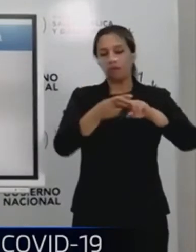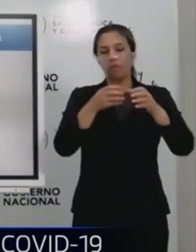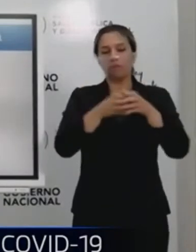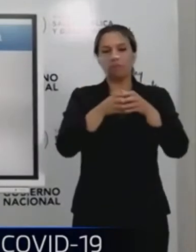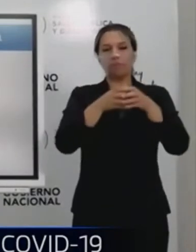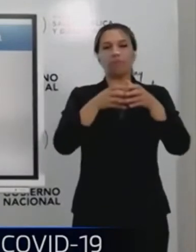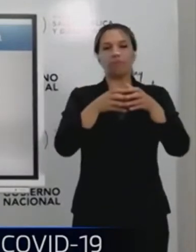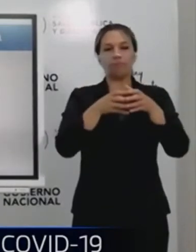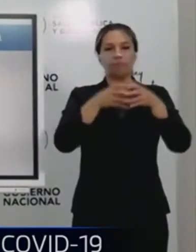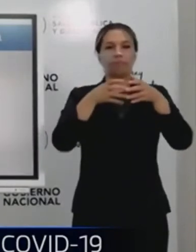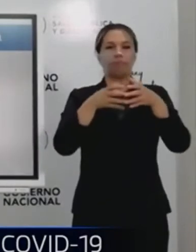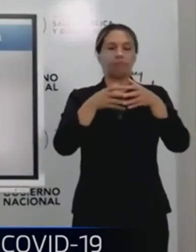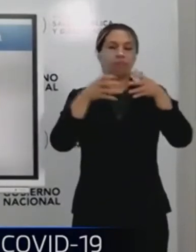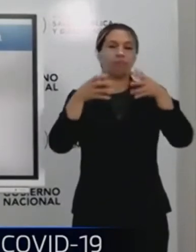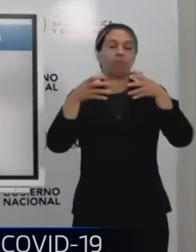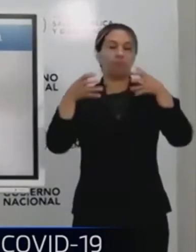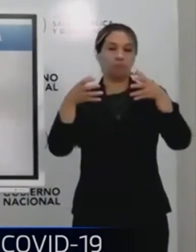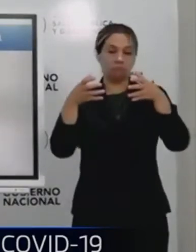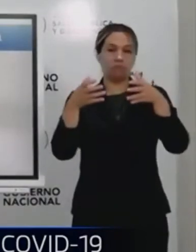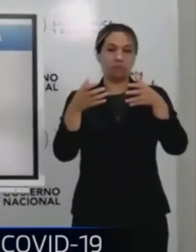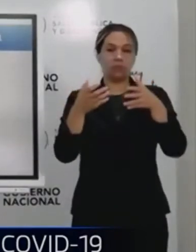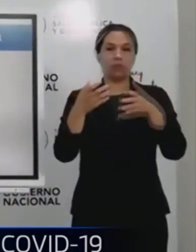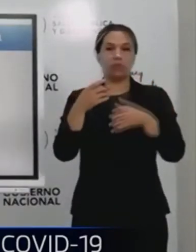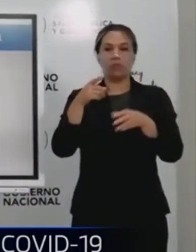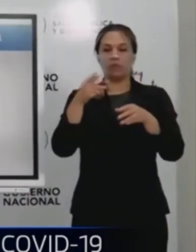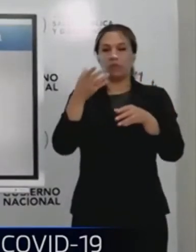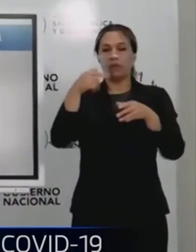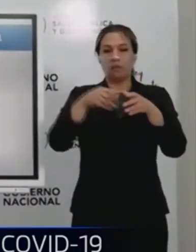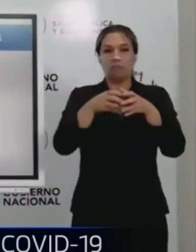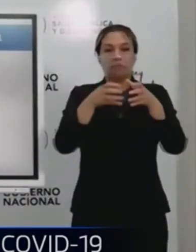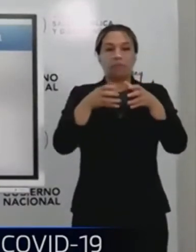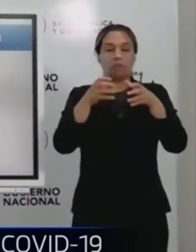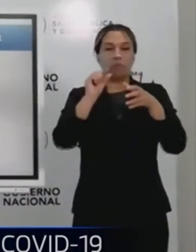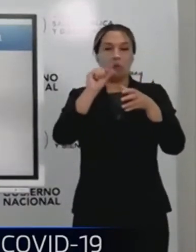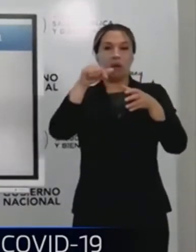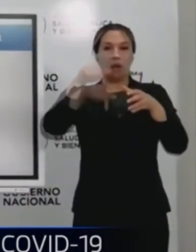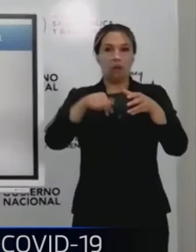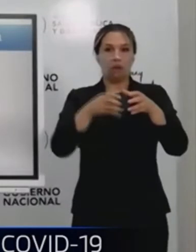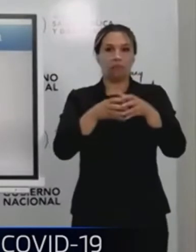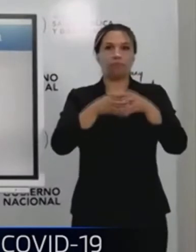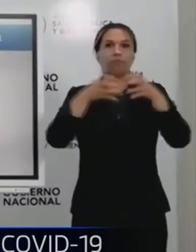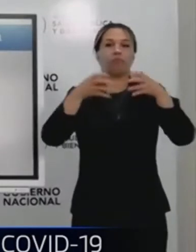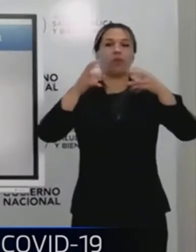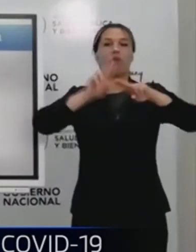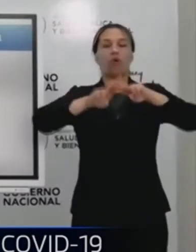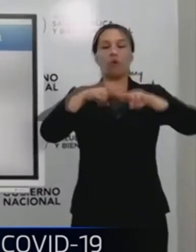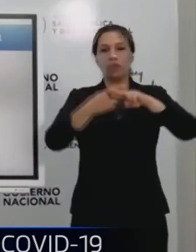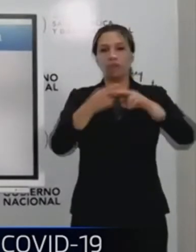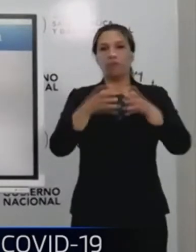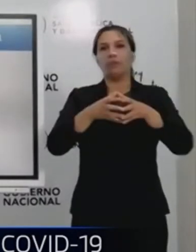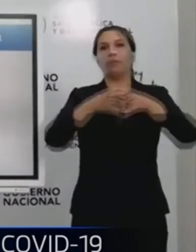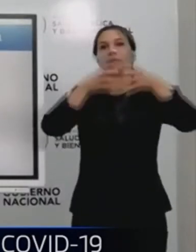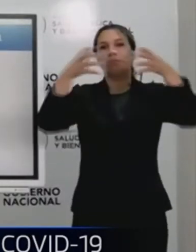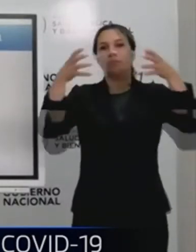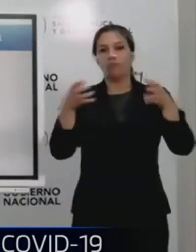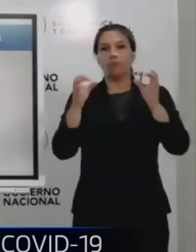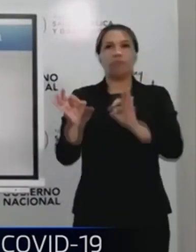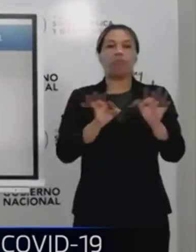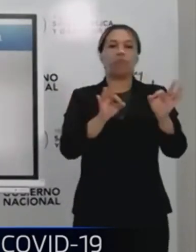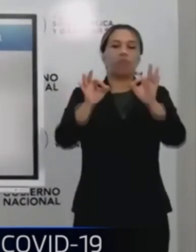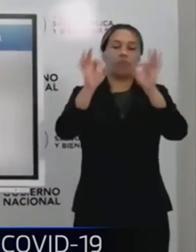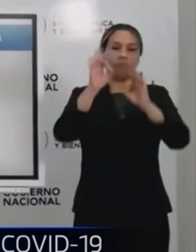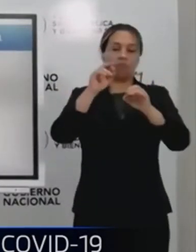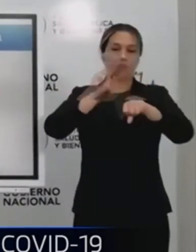ligero ascenso que dejó de ser ligero y estamos alcanzando los picos históricos de contagio a nivel nacional.